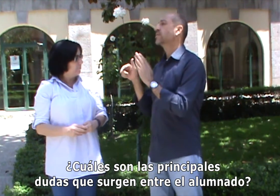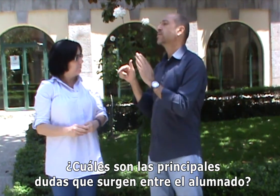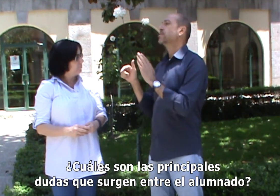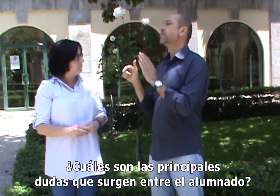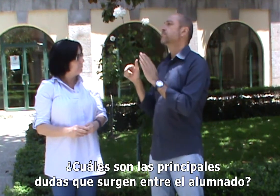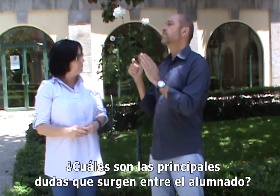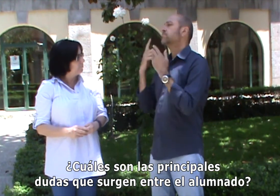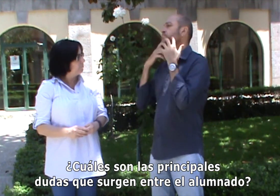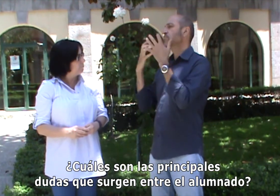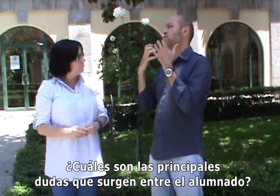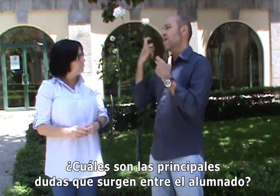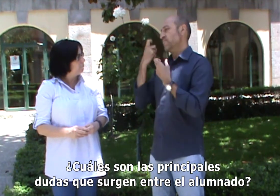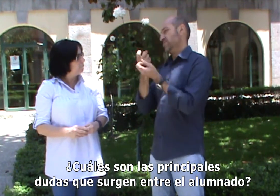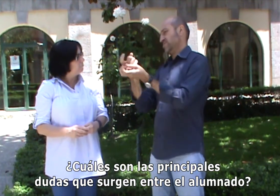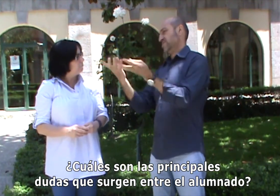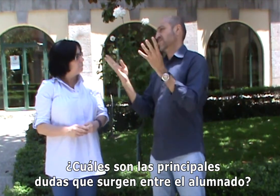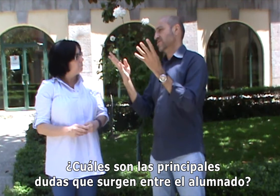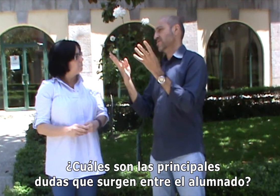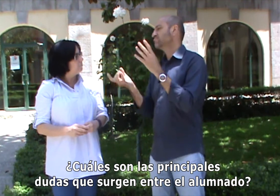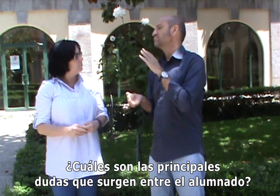principales dudas que surgen entre el alumnado?